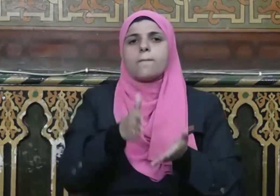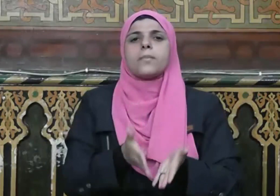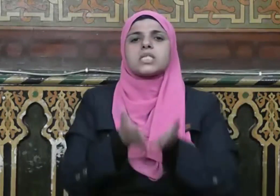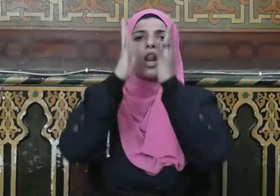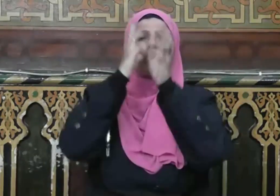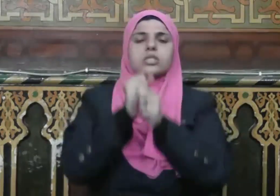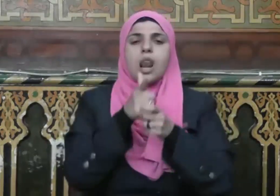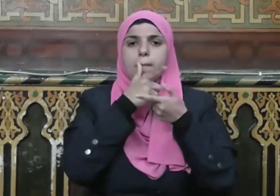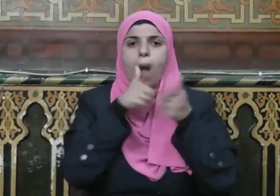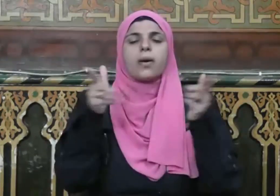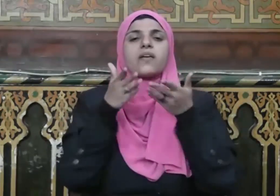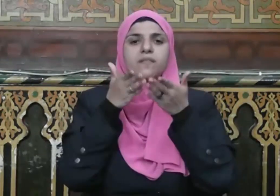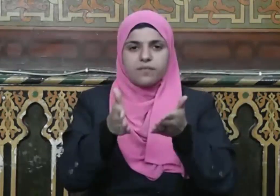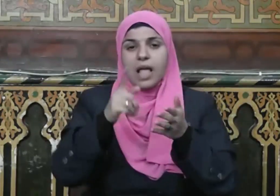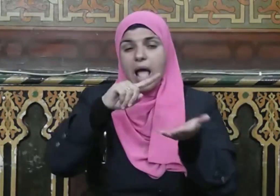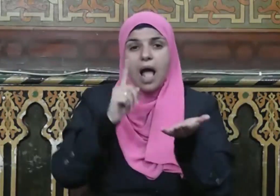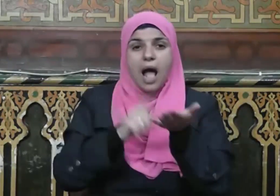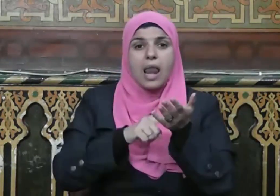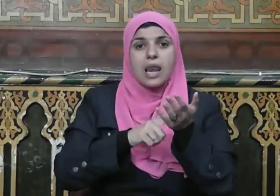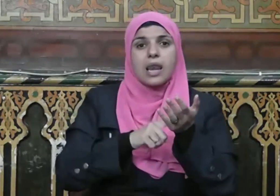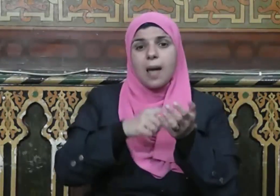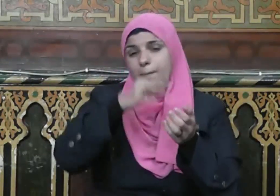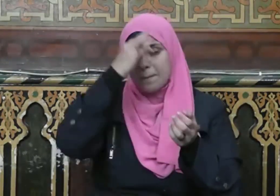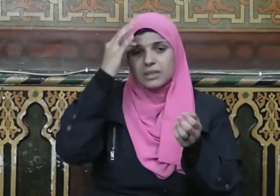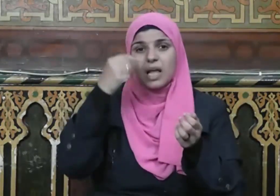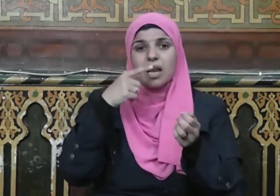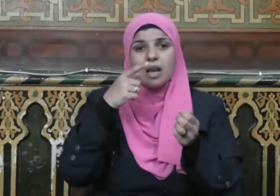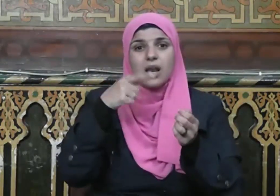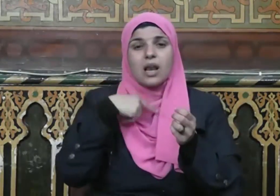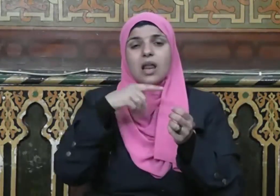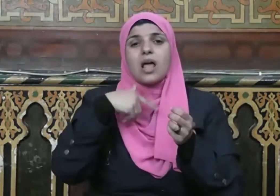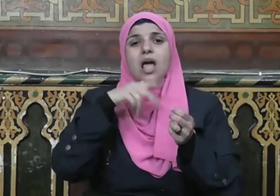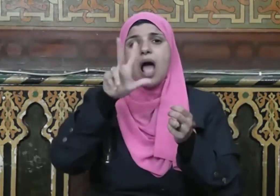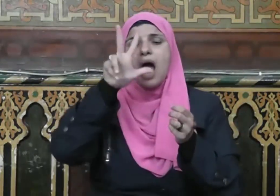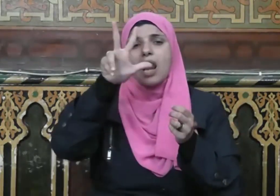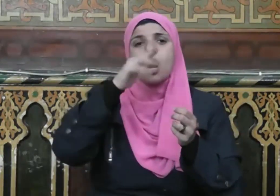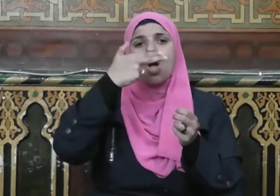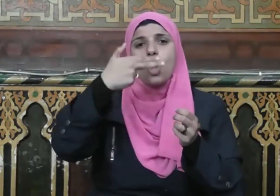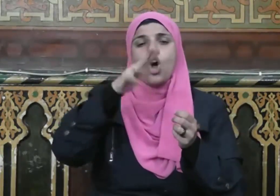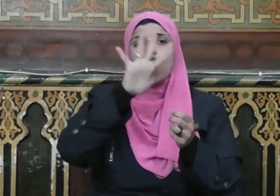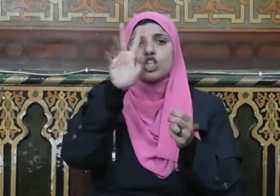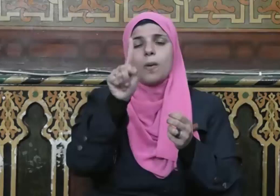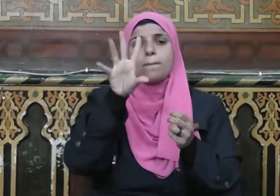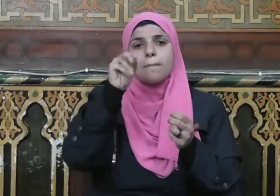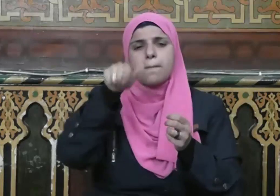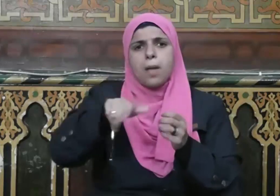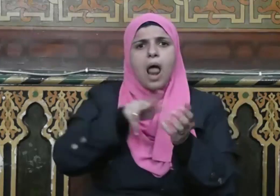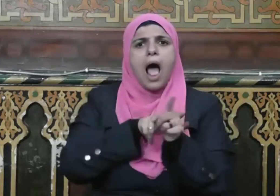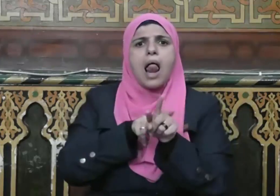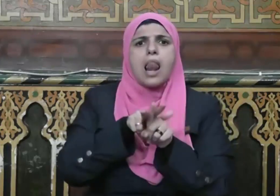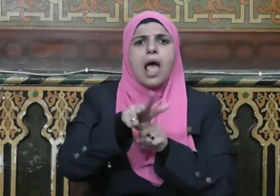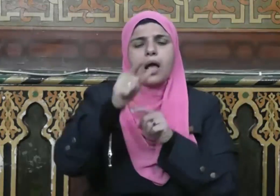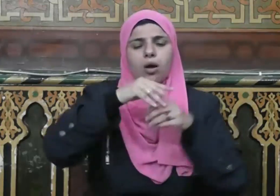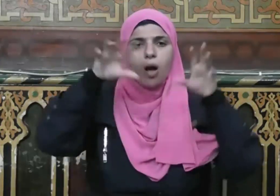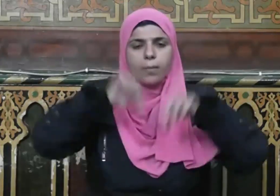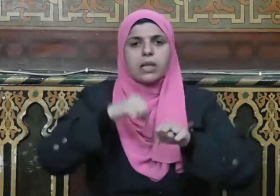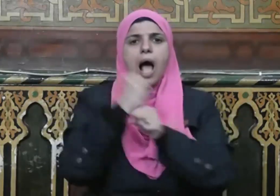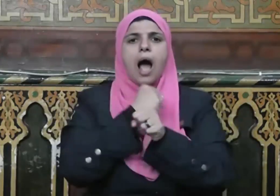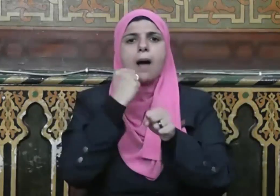وسلم بأن العجب من المهلكات ومحبطات الأعمال فعن ابن